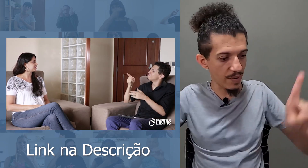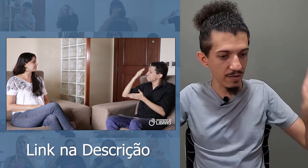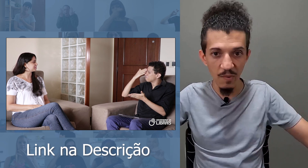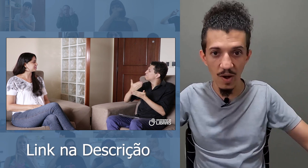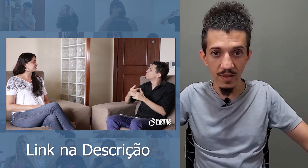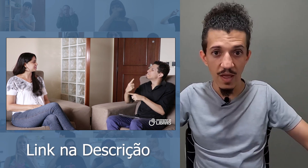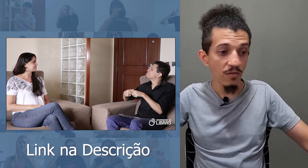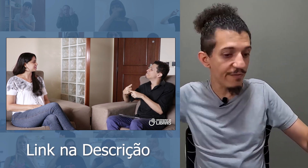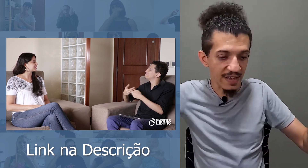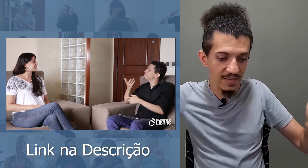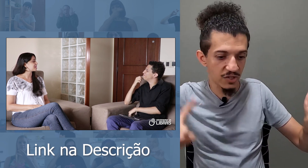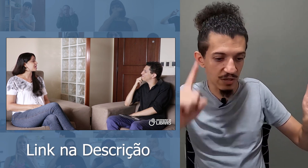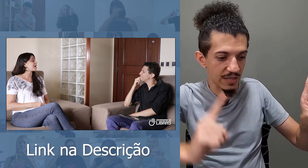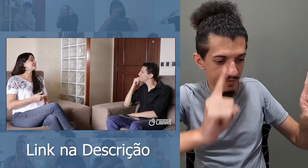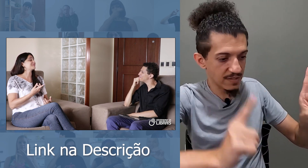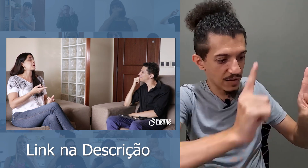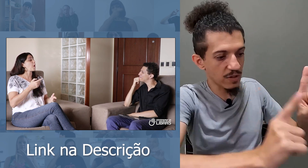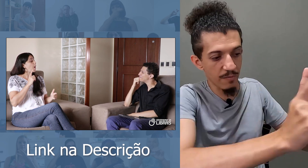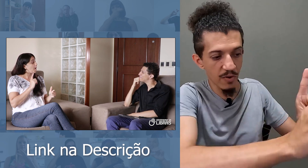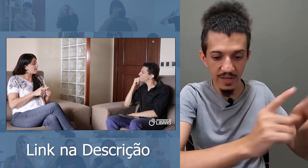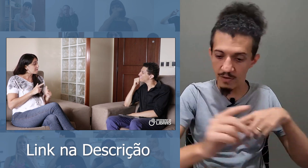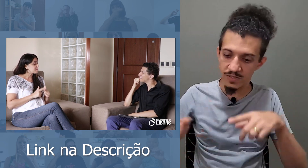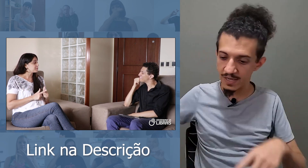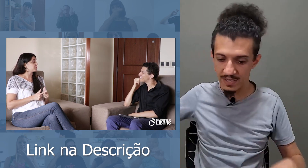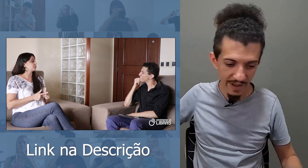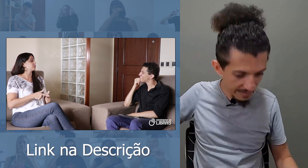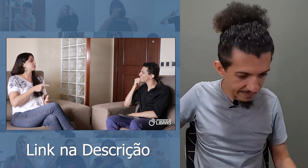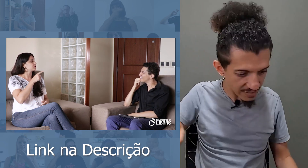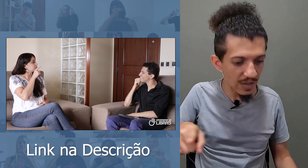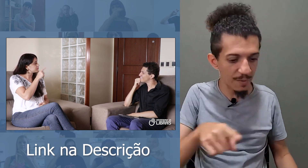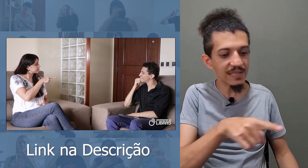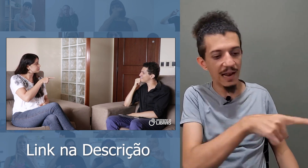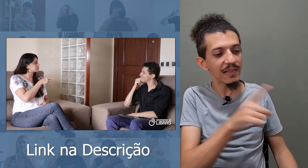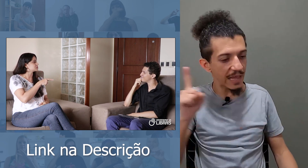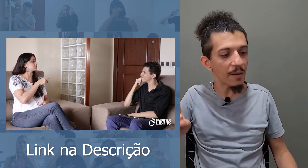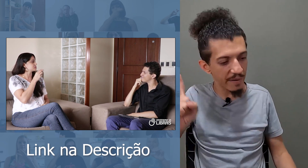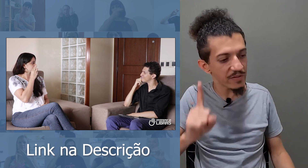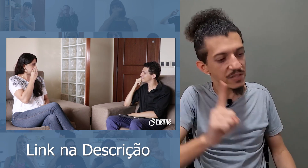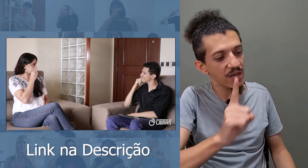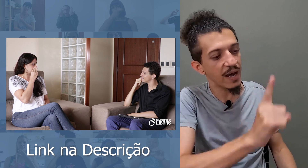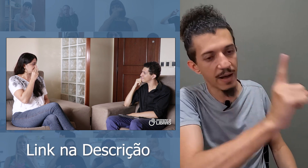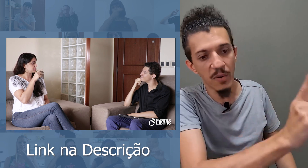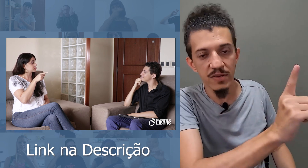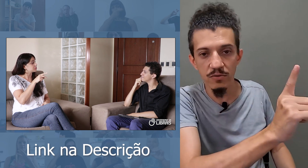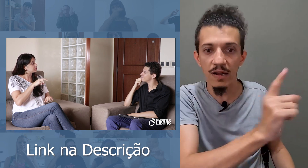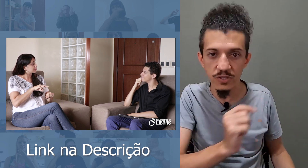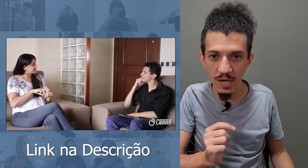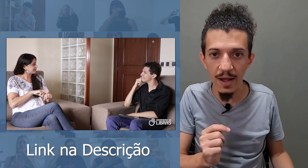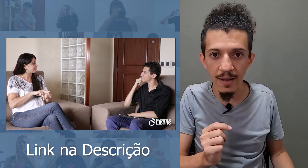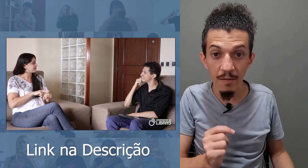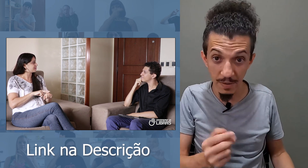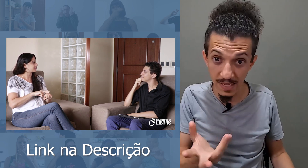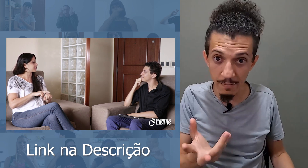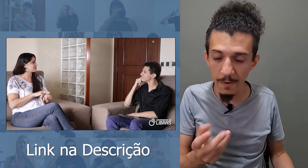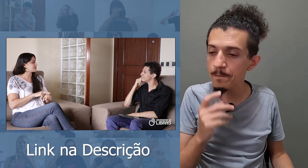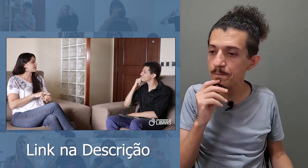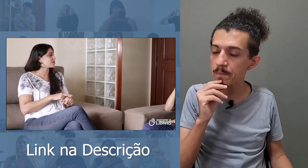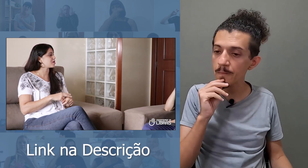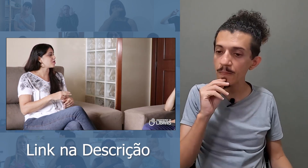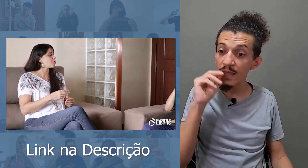outra porta. Não faz sentido atravessar toda a mão aqui, a não ser que você vá atravessar uma sala inteira para você chegar. Na porta do lado de cá. Percebe? E